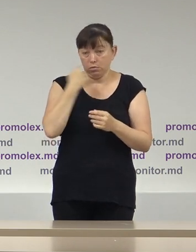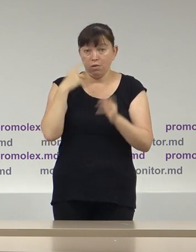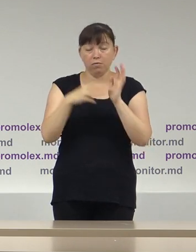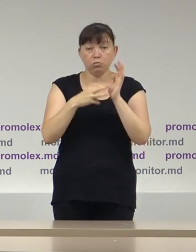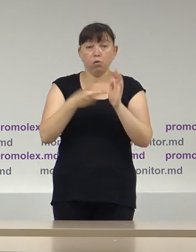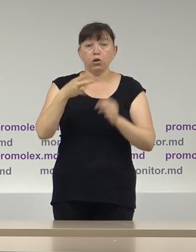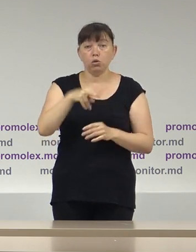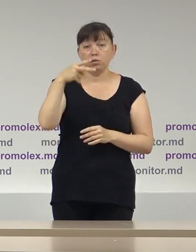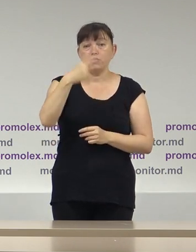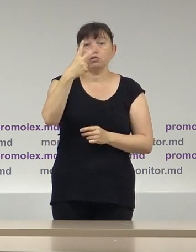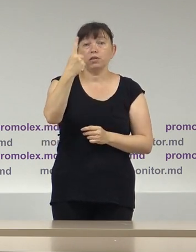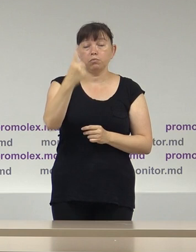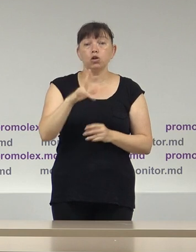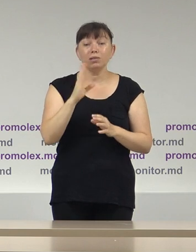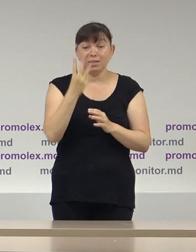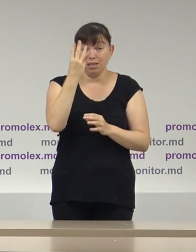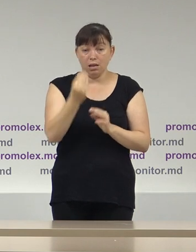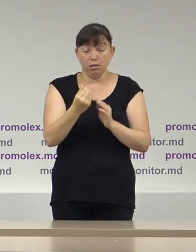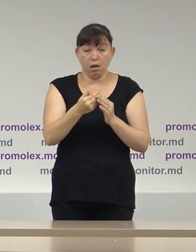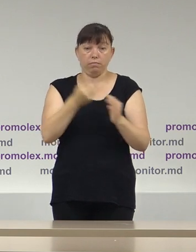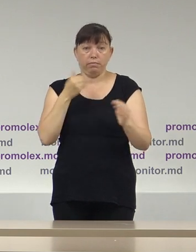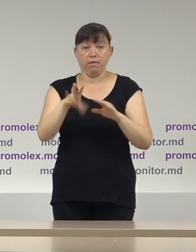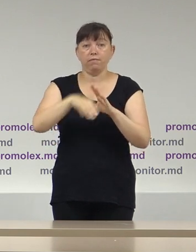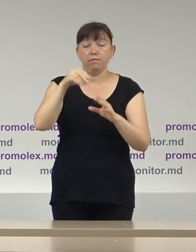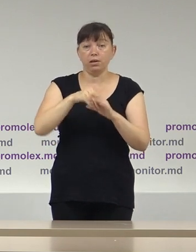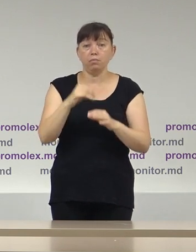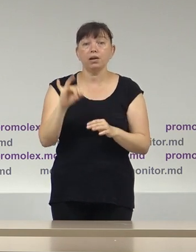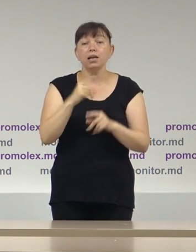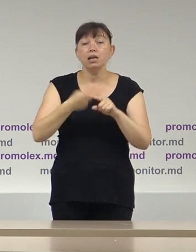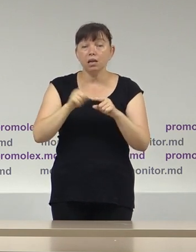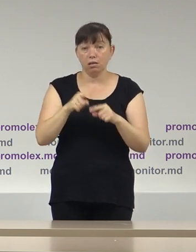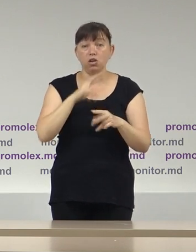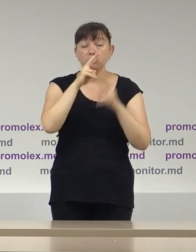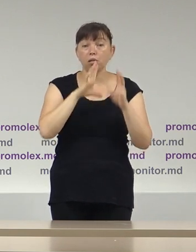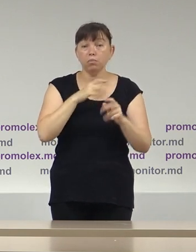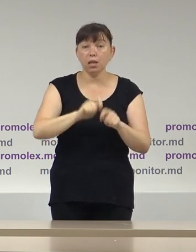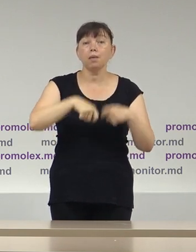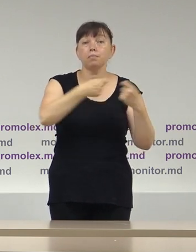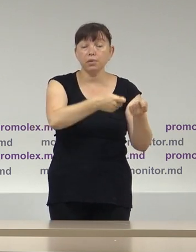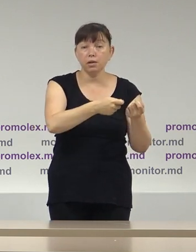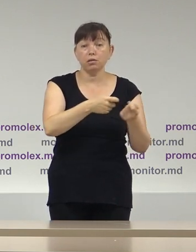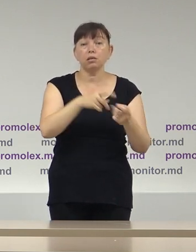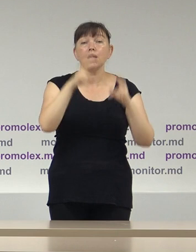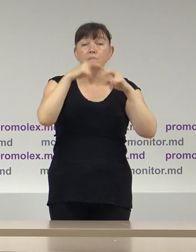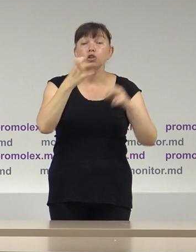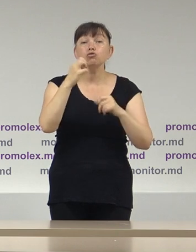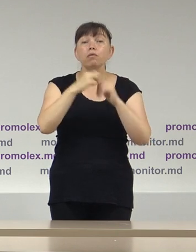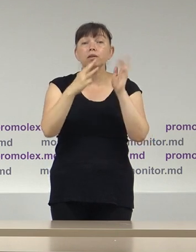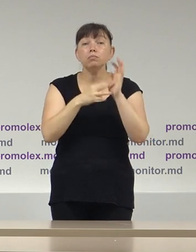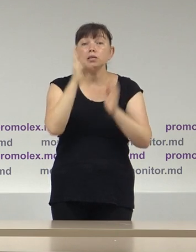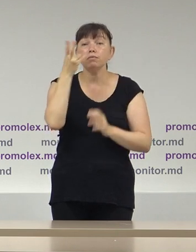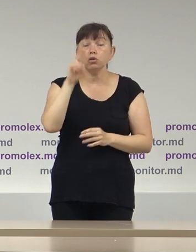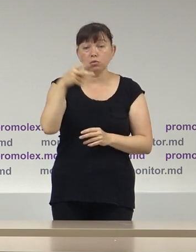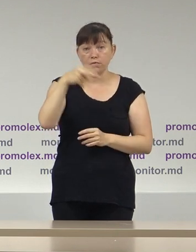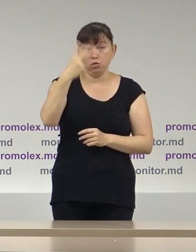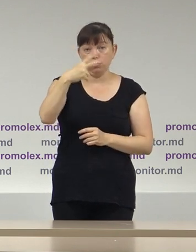2021, cu doar trei zile înainte de ziua alegilor, deși contestația a fost remisă spre examinare în fond încă la 18 iunie